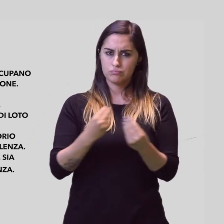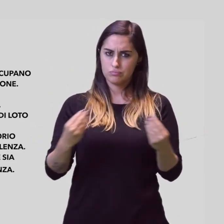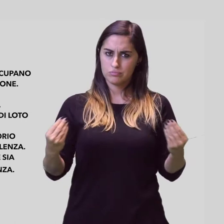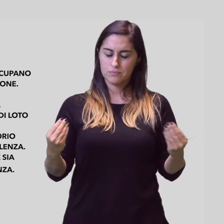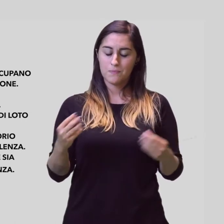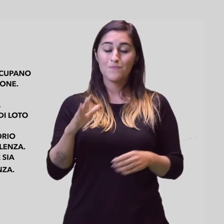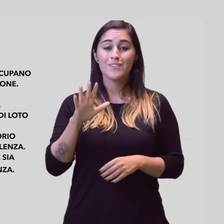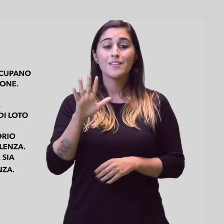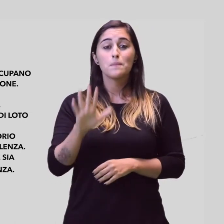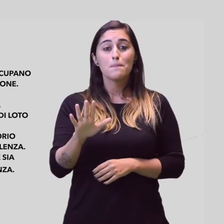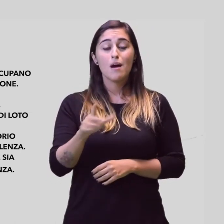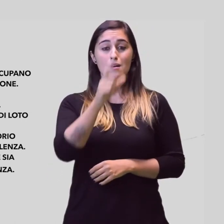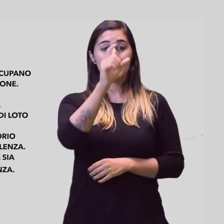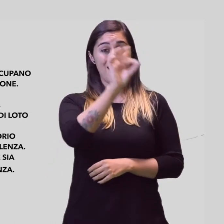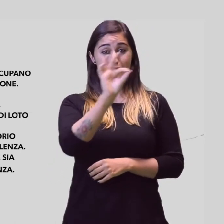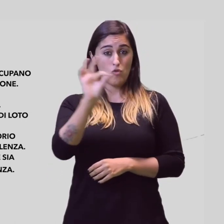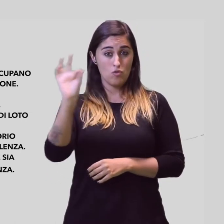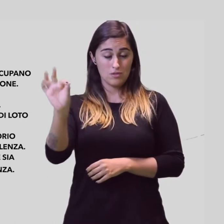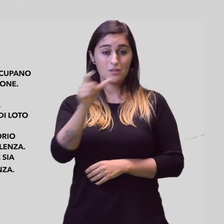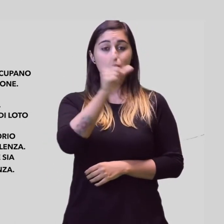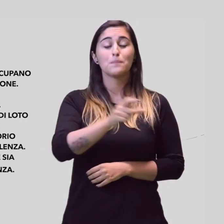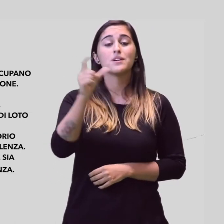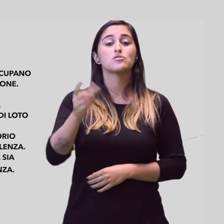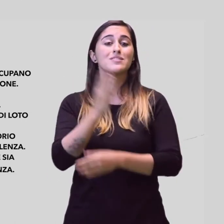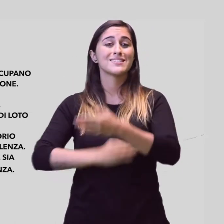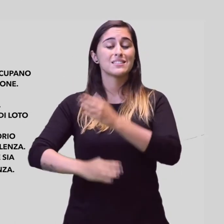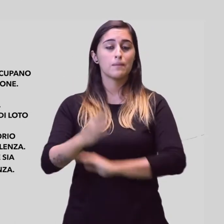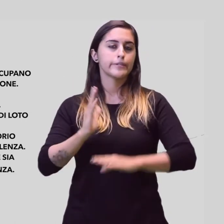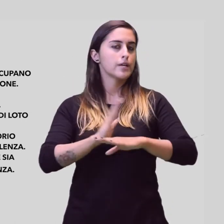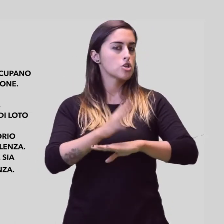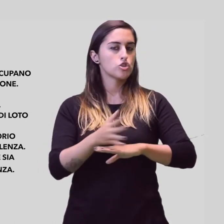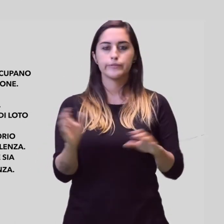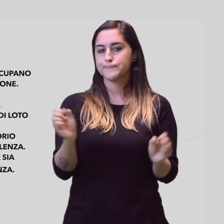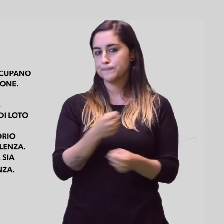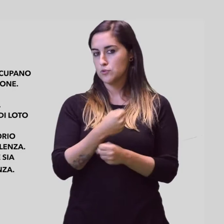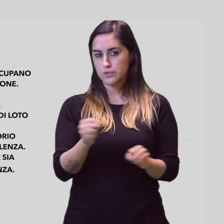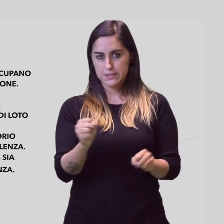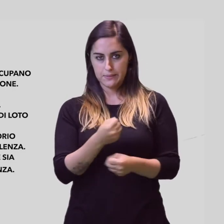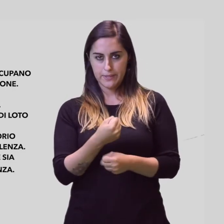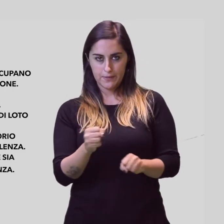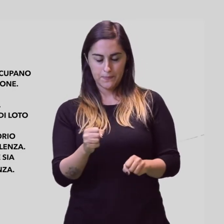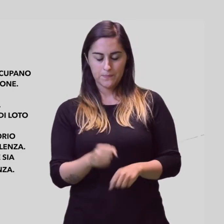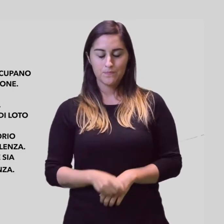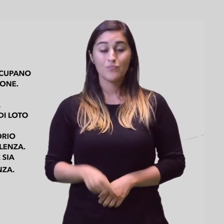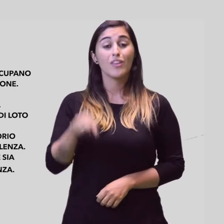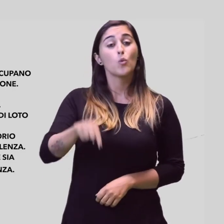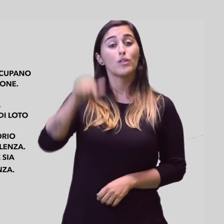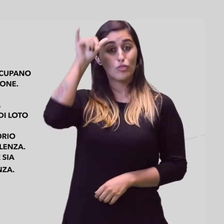A volte però questi servizi sono inaccessibili per i disabili. Per